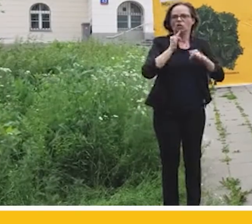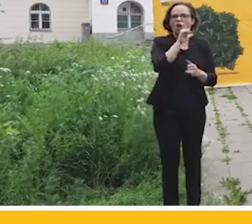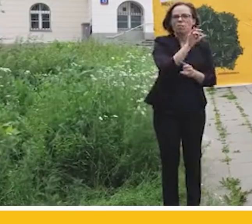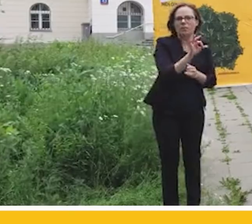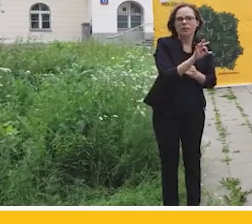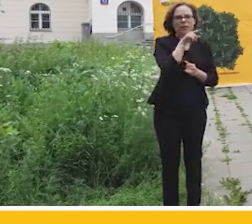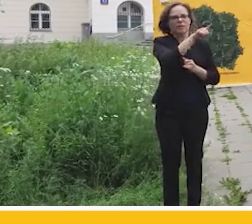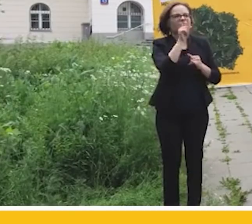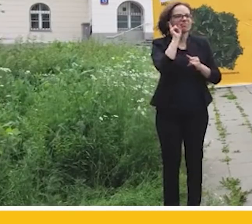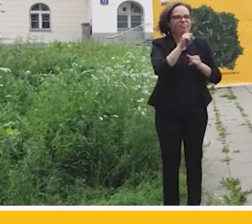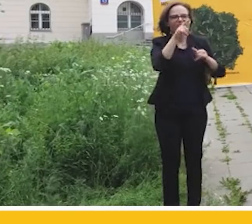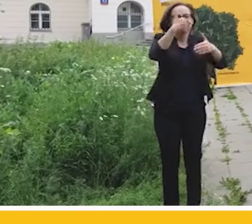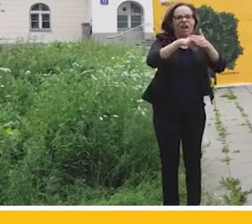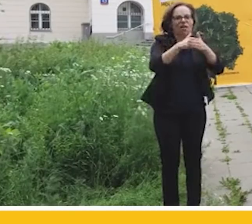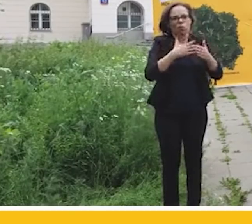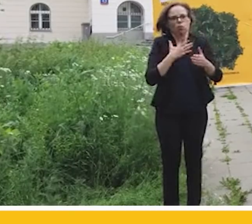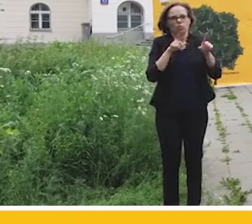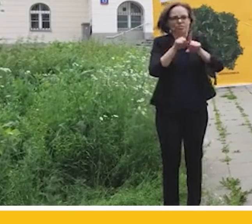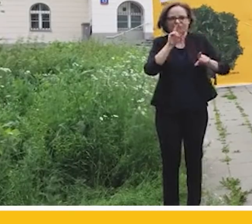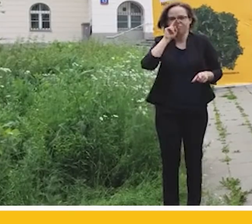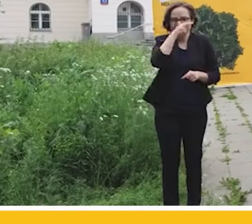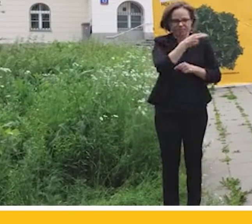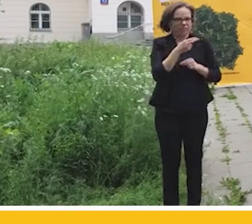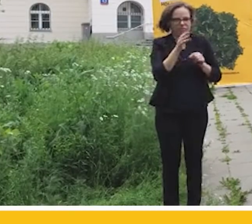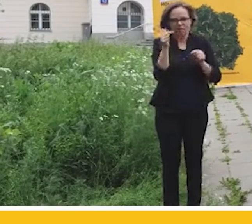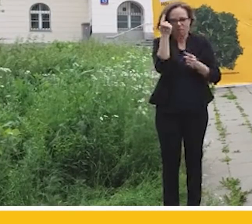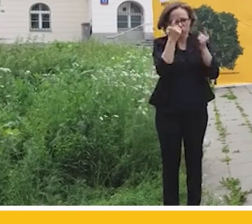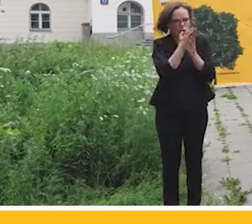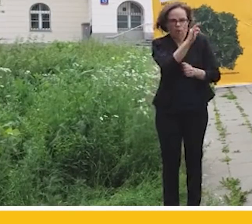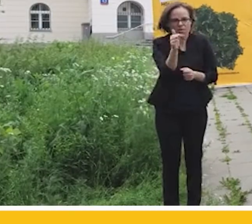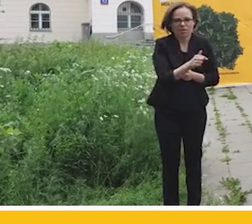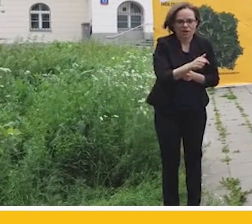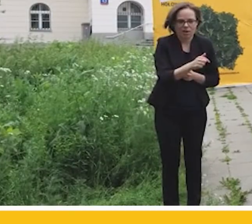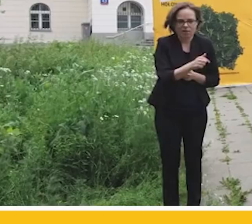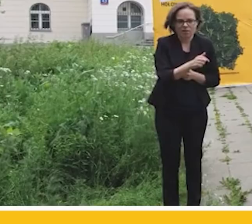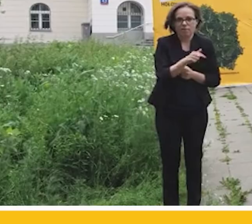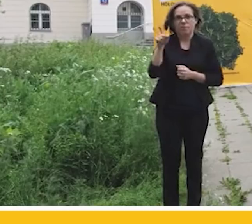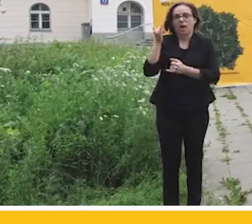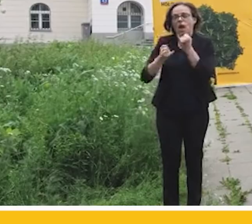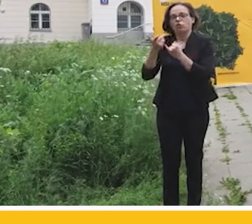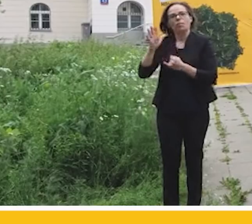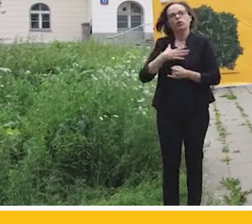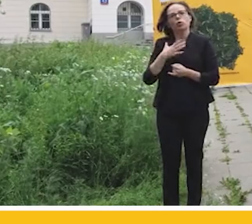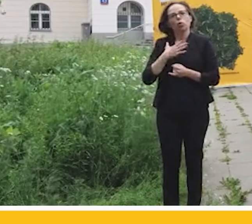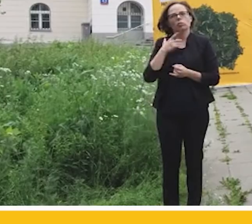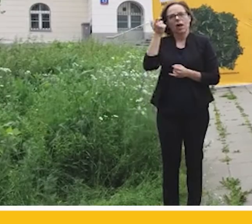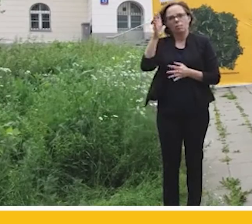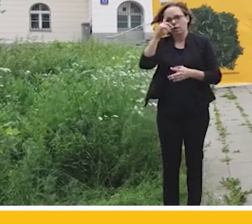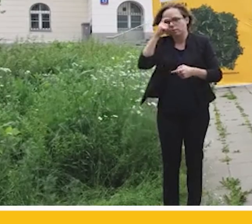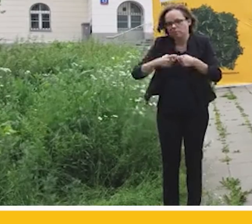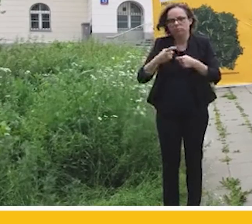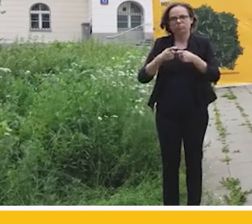naprawdę zaczyna gnić i zapadać się od środka, nie będzie czuł, że wraz z tym spotka go jakaś zemsta, jakaś wendeta, jakieś